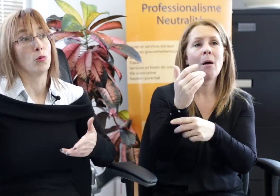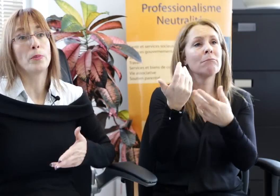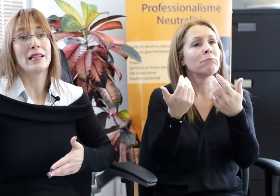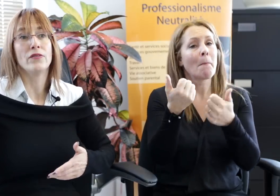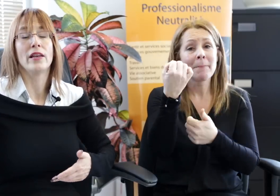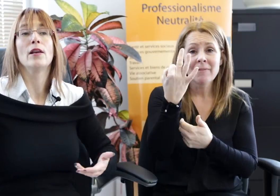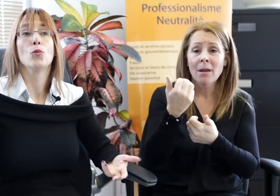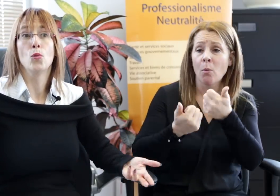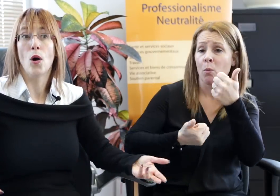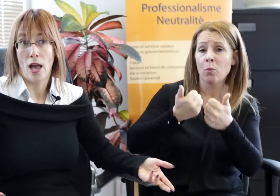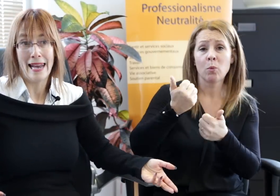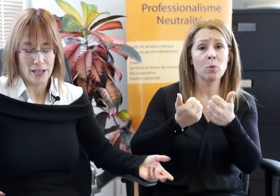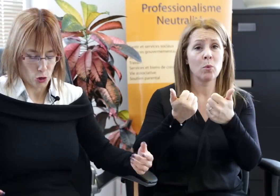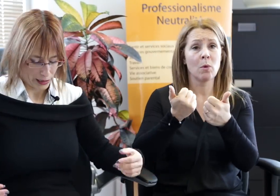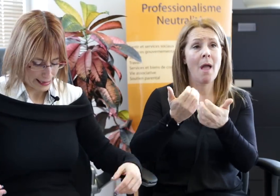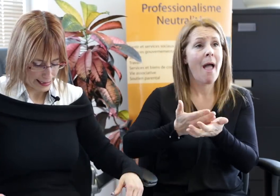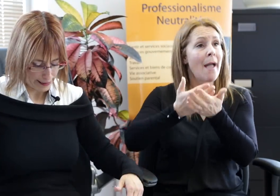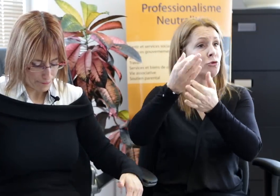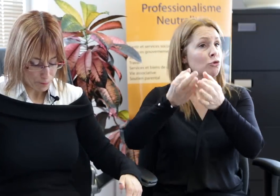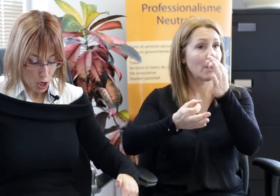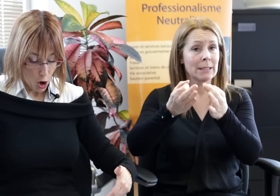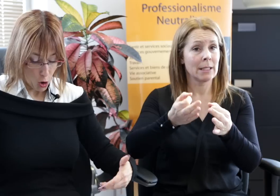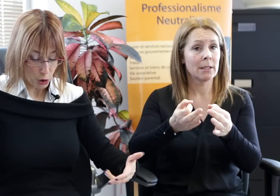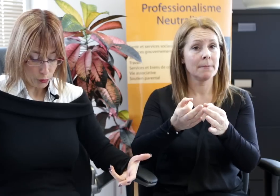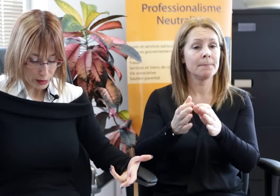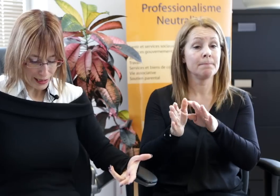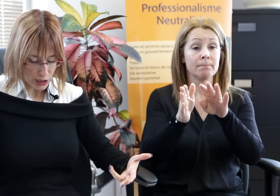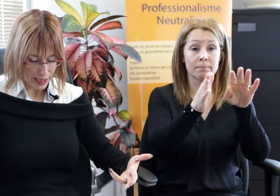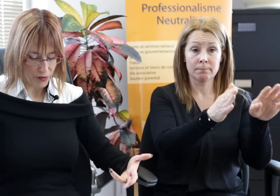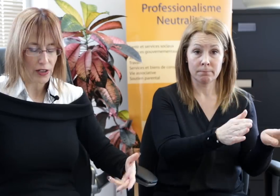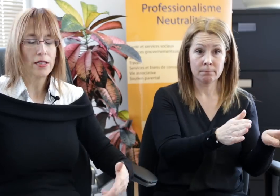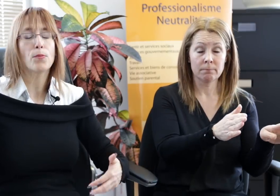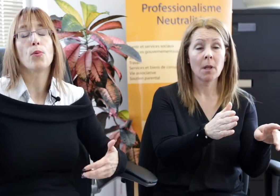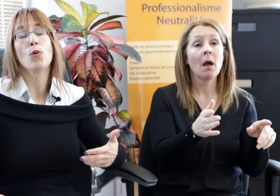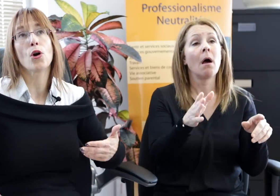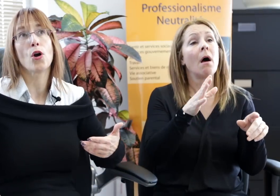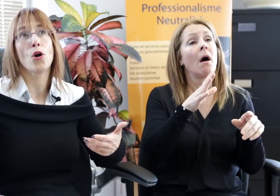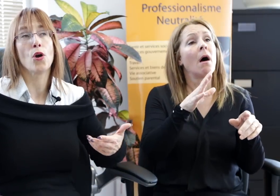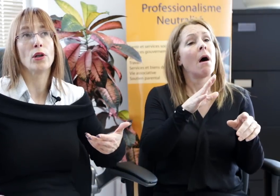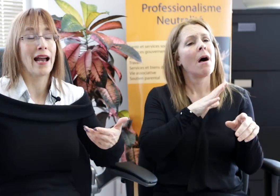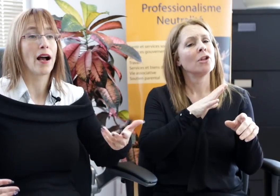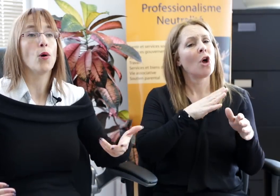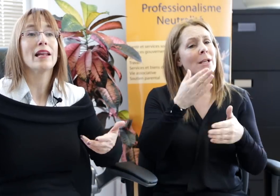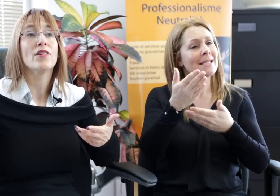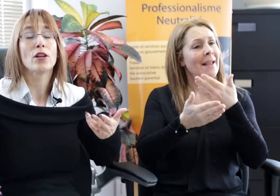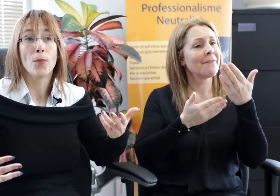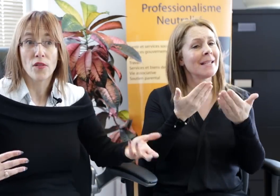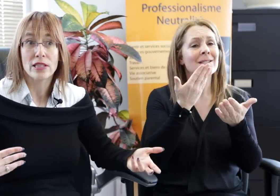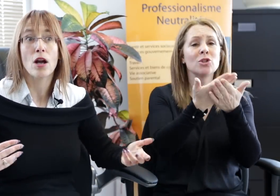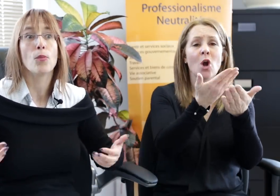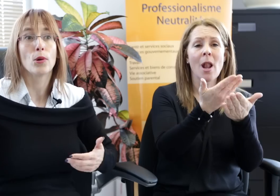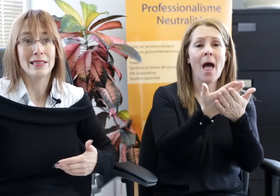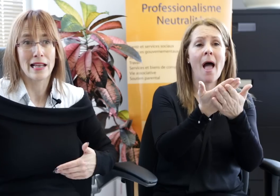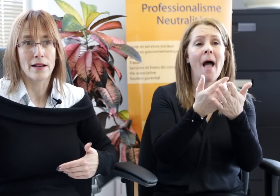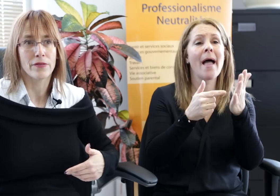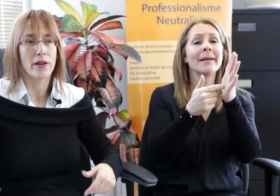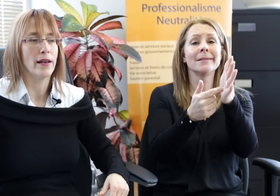au privé ou à l'aide juridique. On offre aussi le service pour des rencontres avec le professeur, pour les enfants.